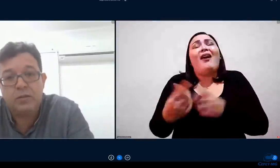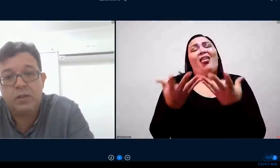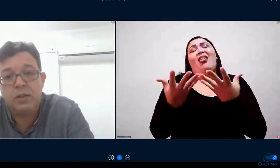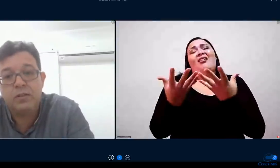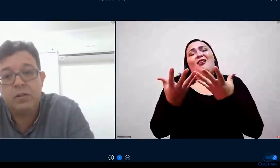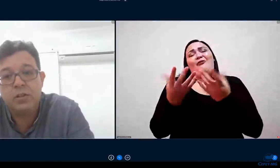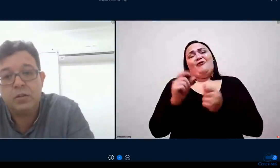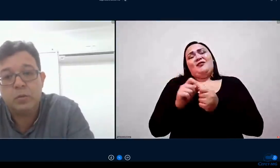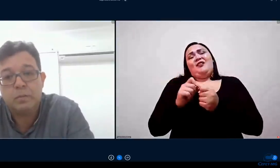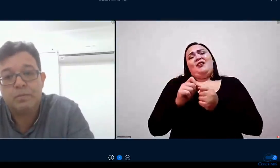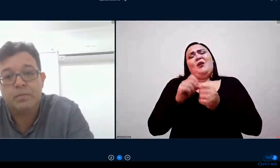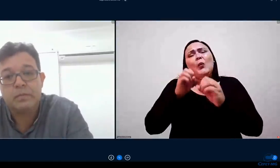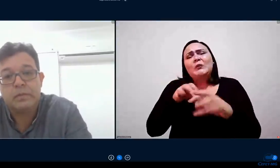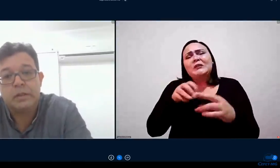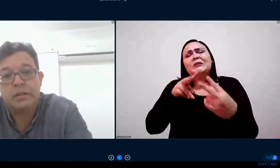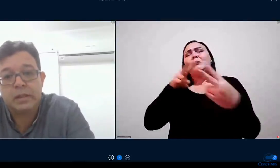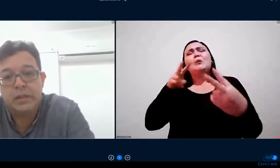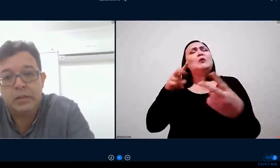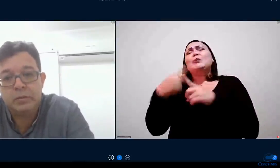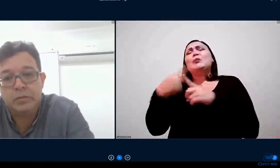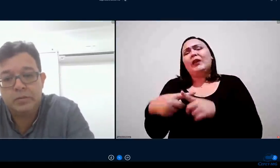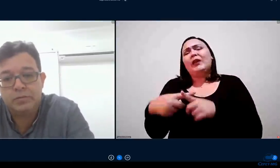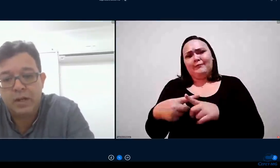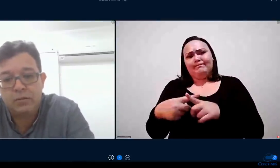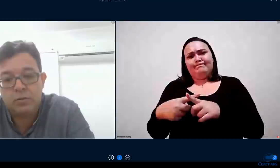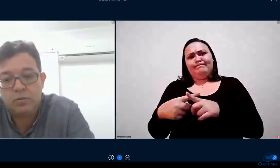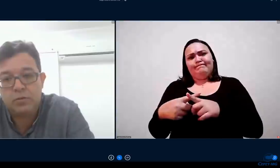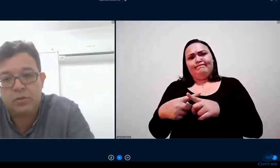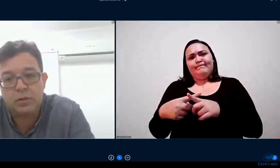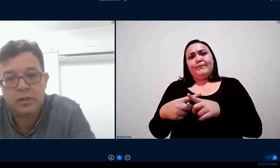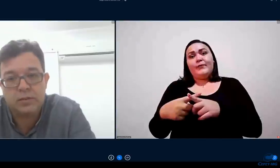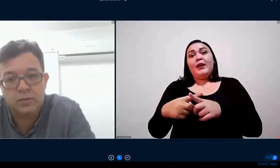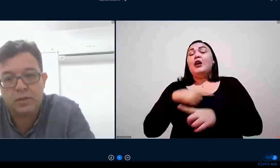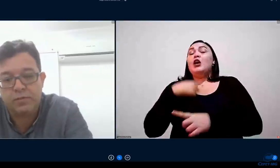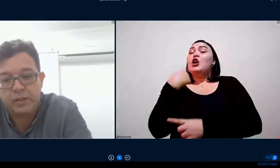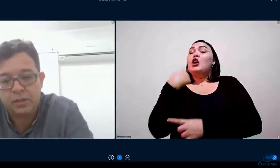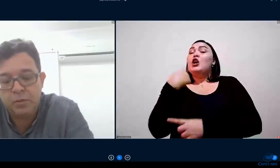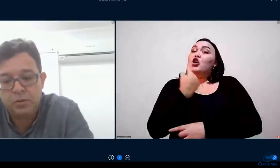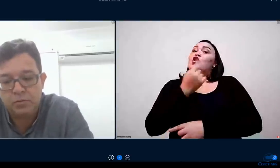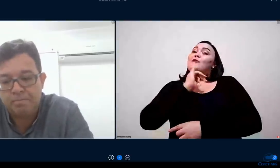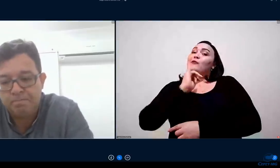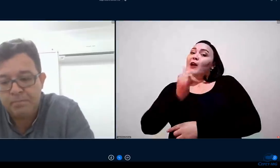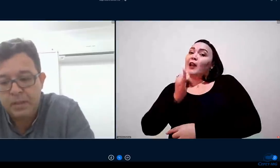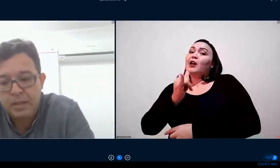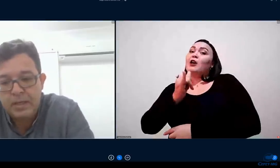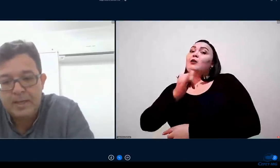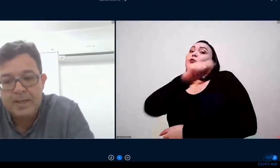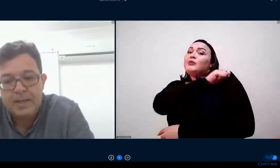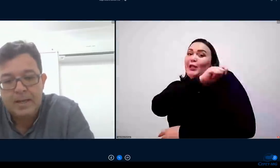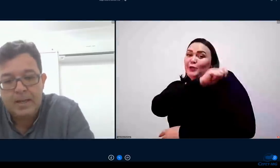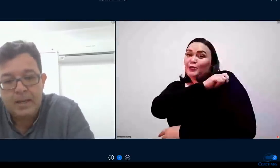para eles no seguinte sentido e aqui eu falo com os estudantes do Cefete que me ouvem